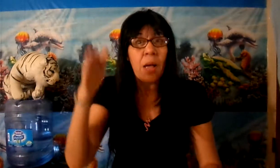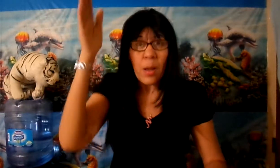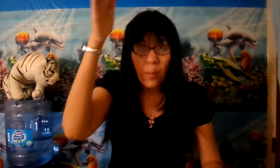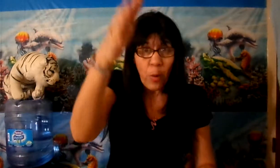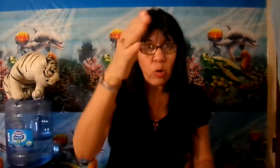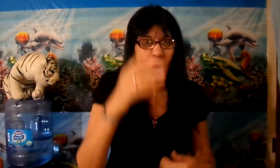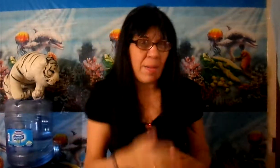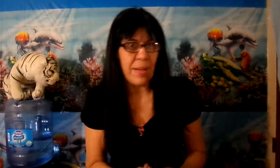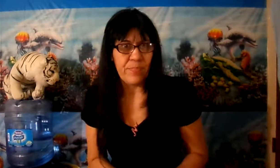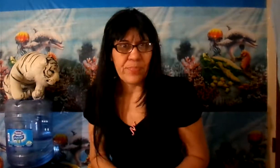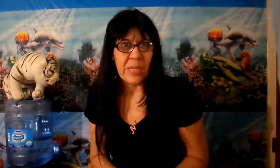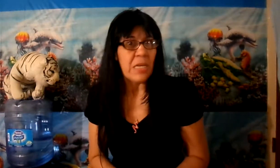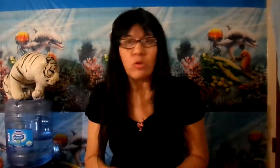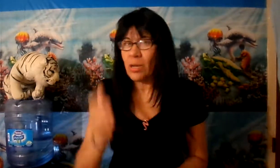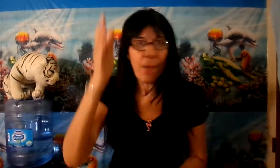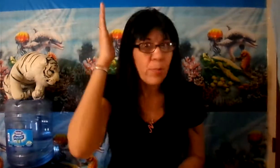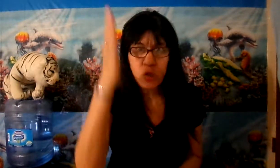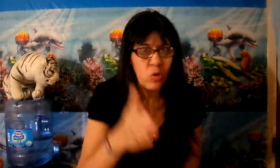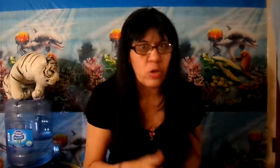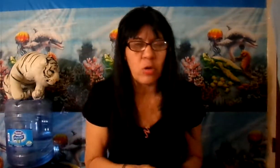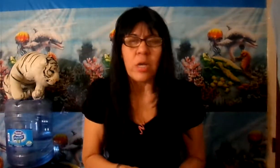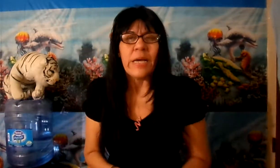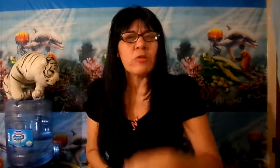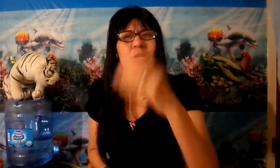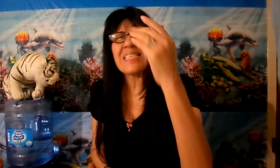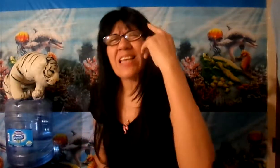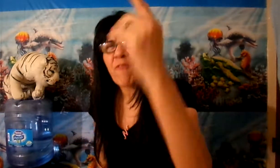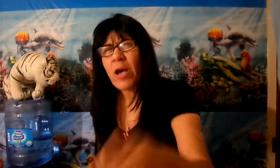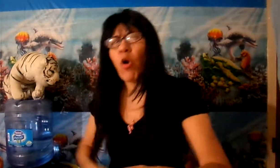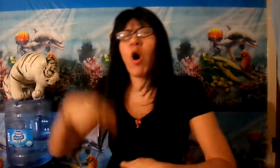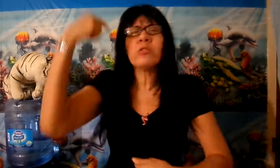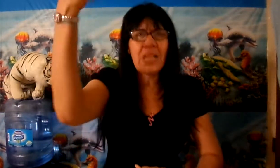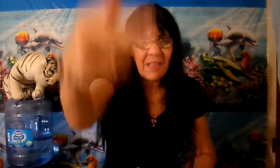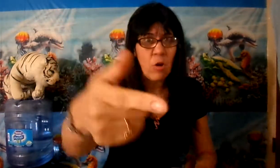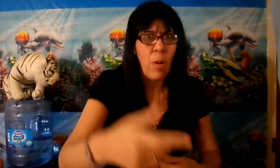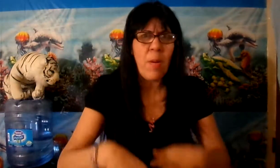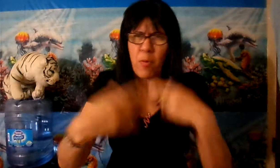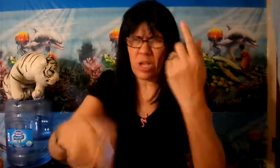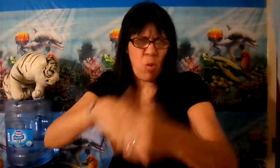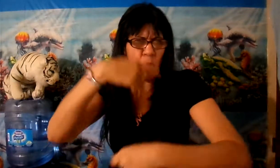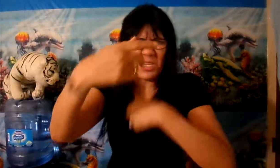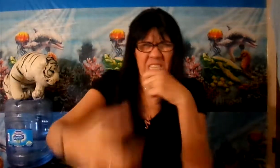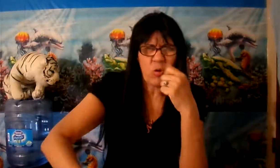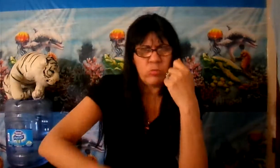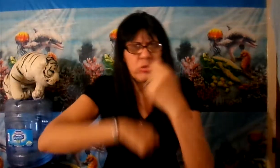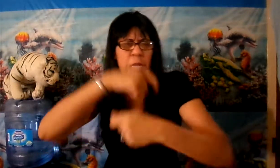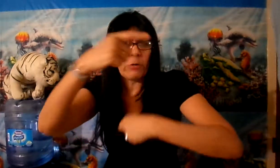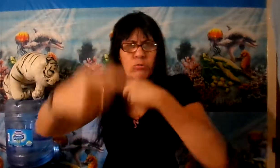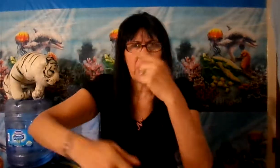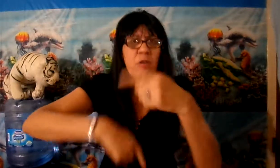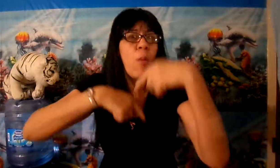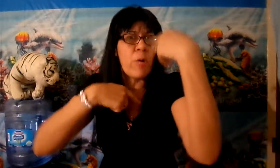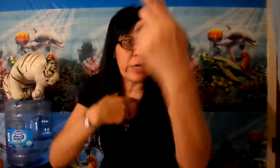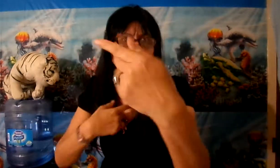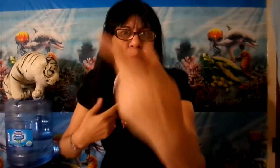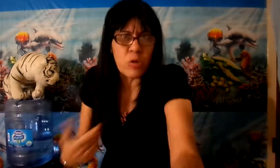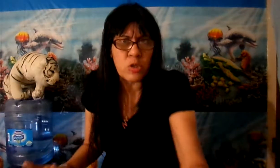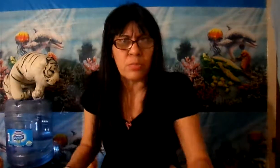Por Obama. No la puso Dios. Entonces se fue en contra de Dios, vamos, porque como que le contrahijo, porque él es musulmán,